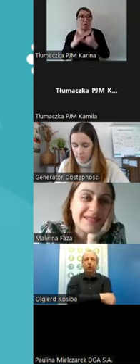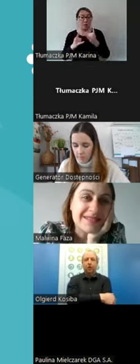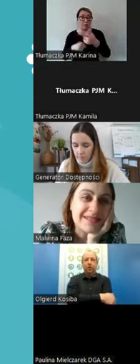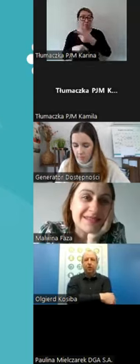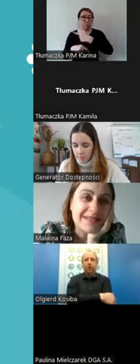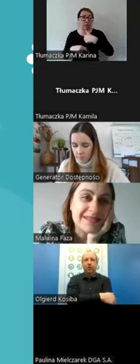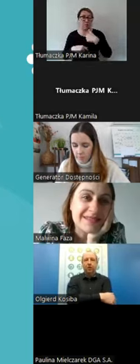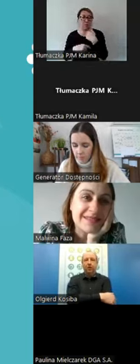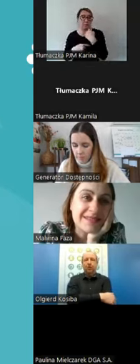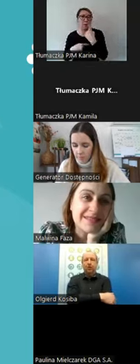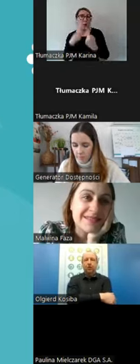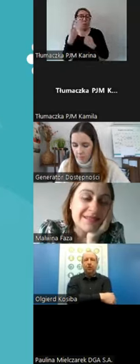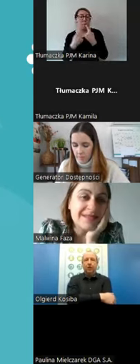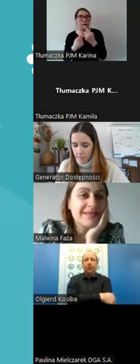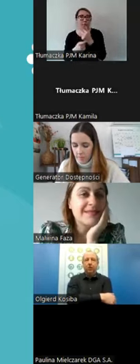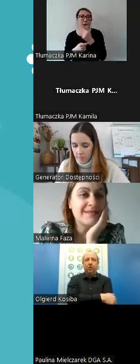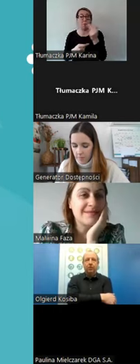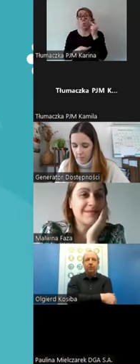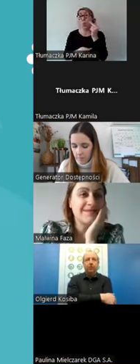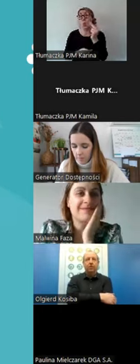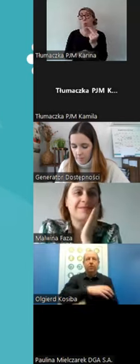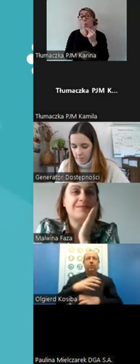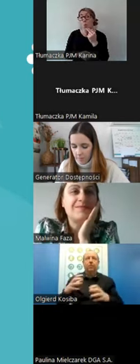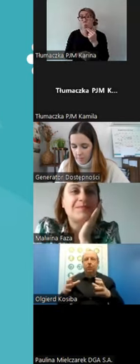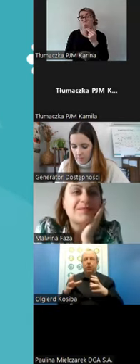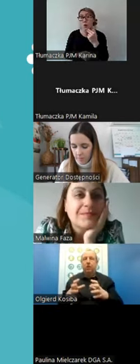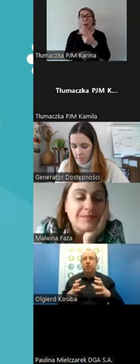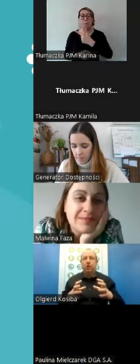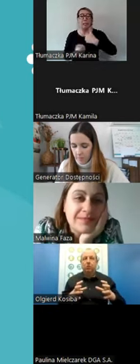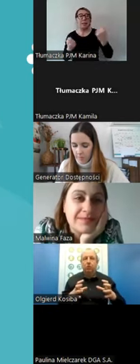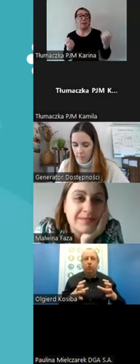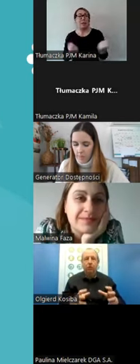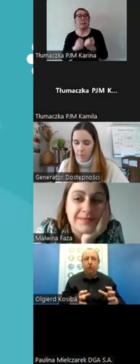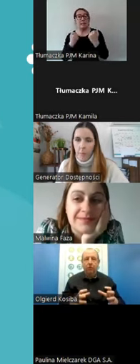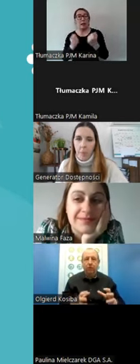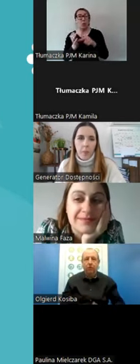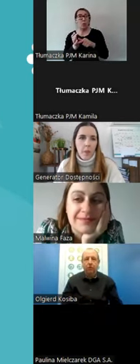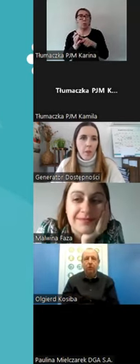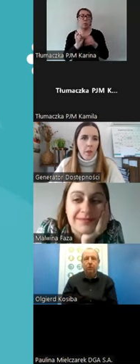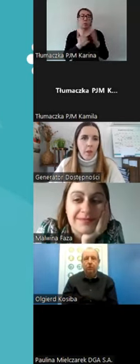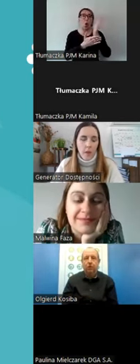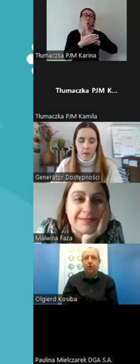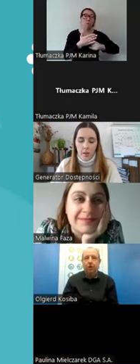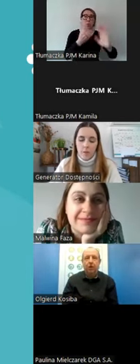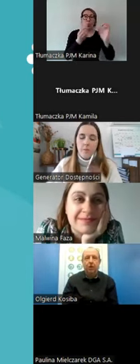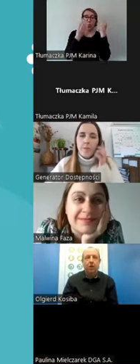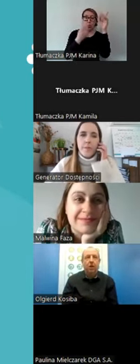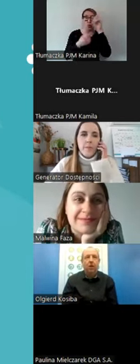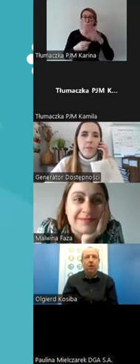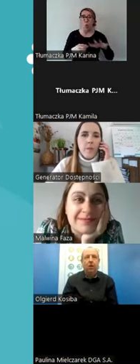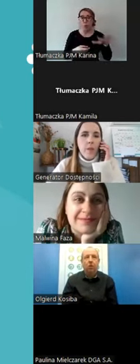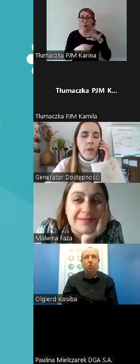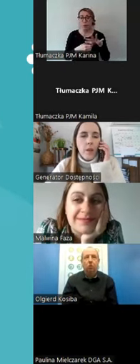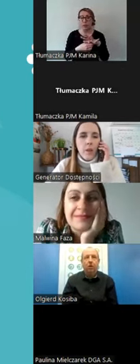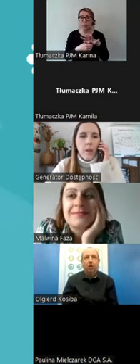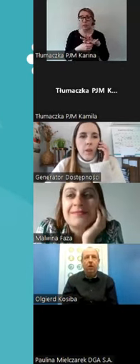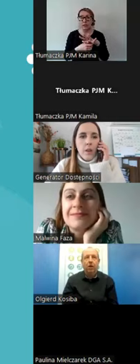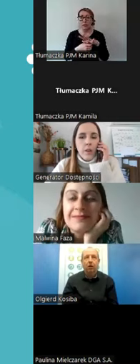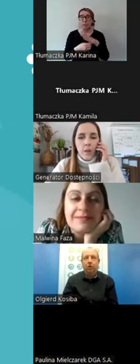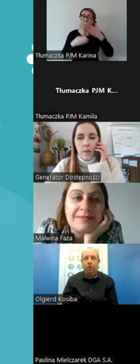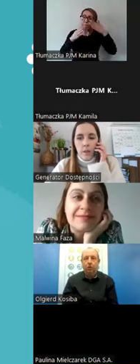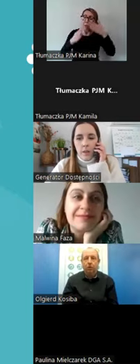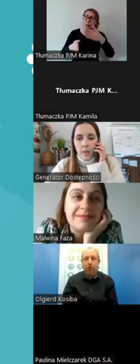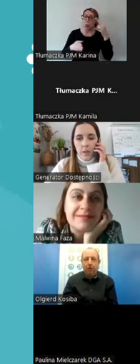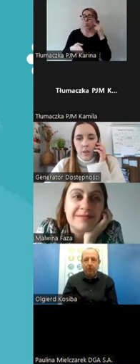głupocie, to staramy się w tym obszarze kulturowym, społecznym postrzegać głuchych